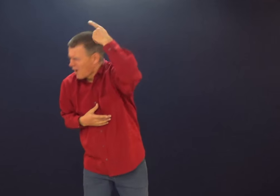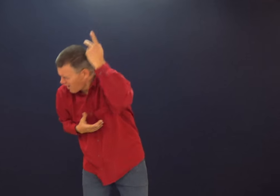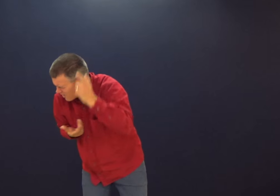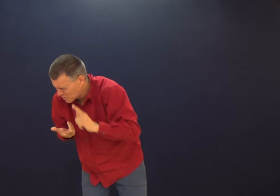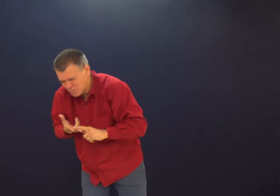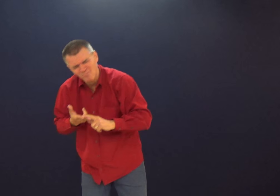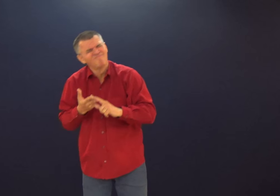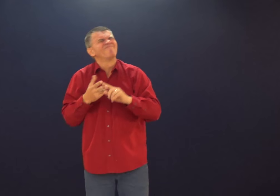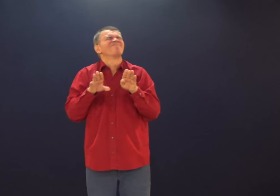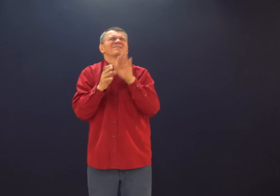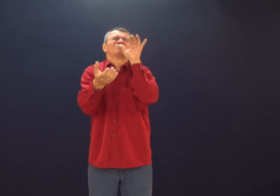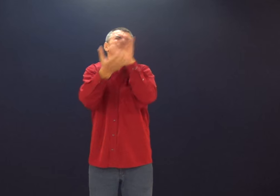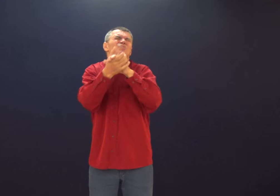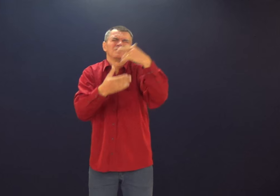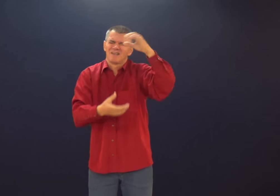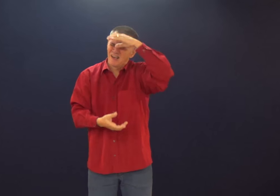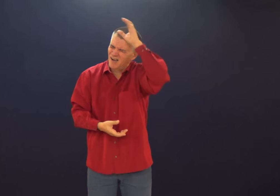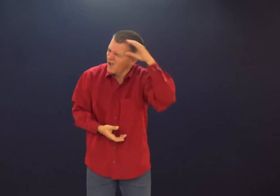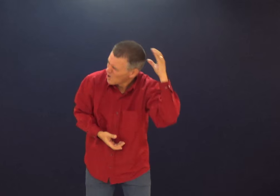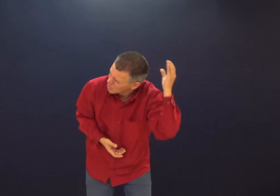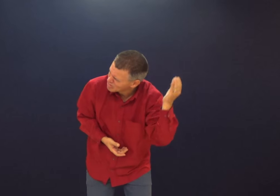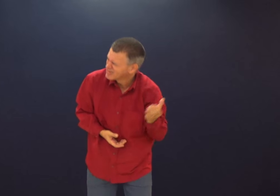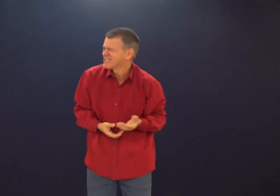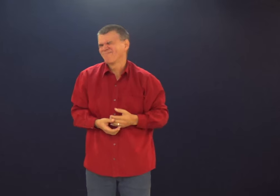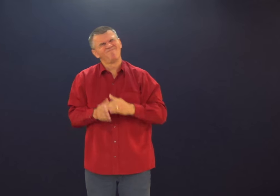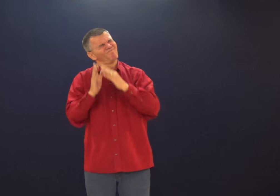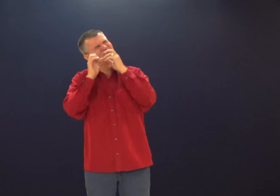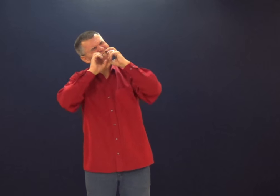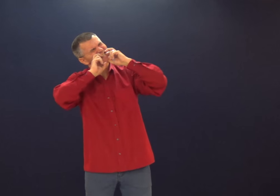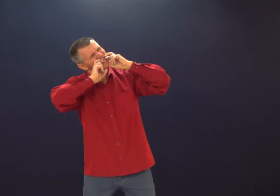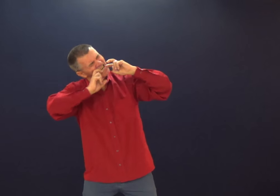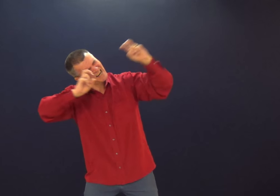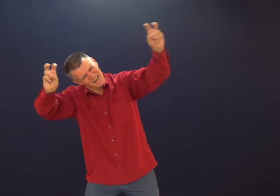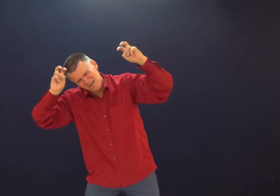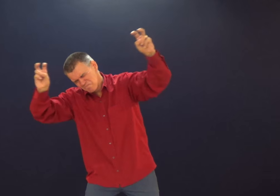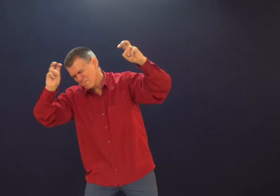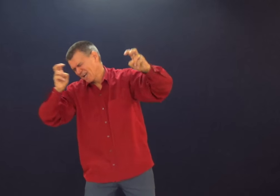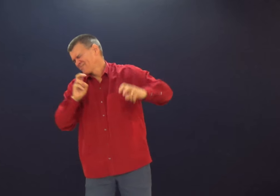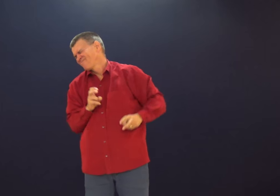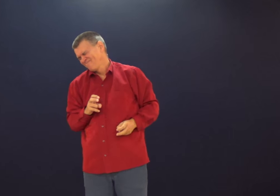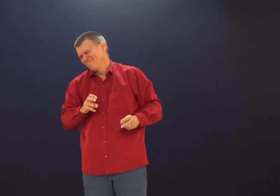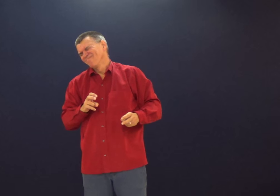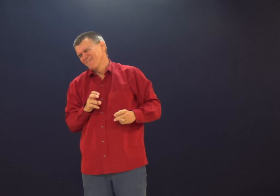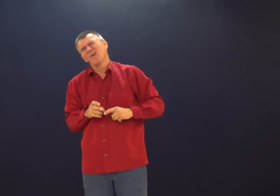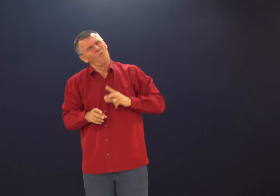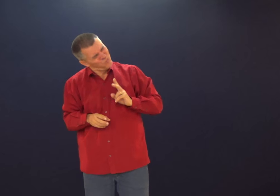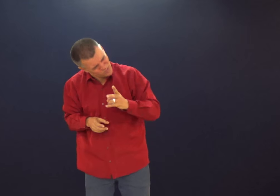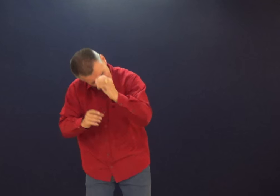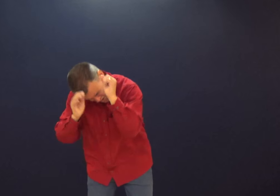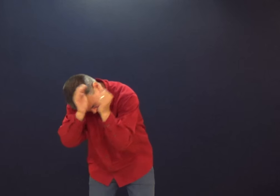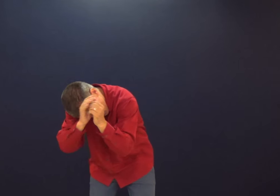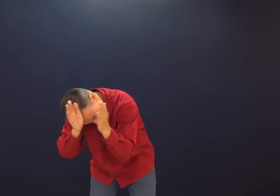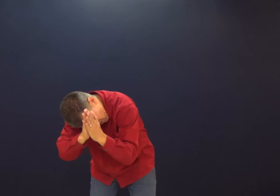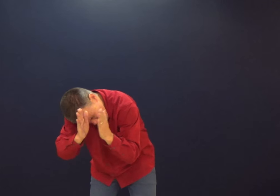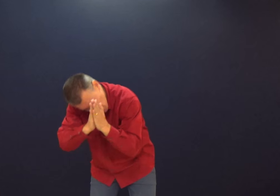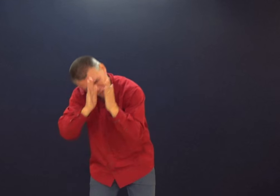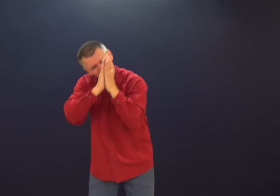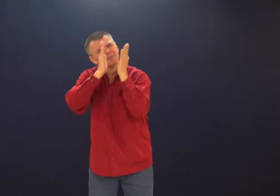o pastor Pascoal, a igreja, a esposa Cleusa também. Nós devemos orar por essas pessoas.